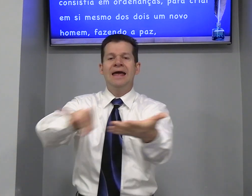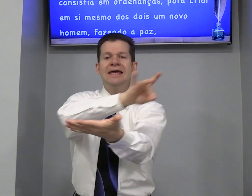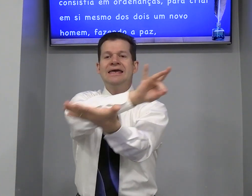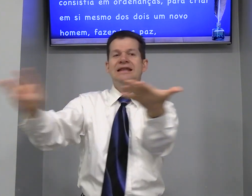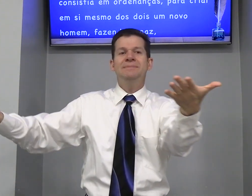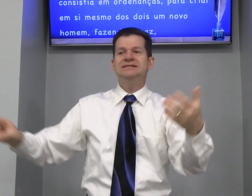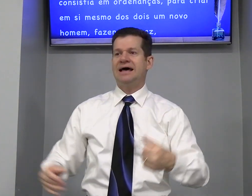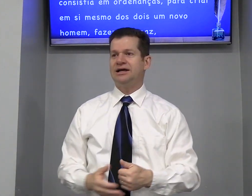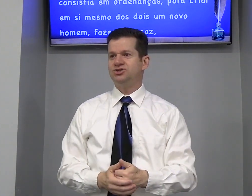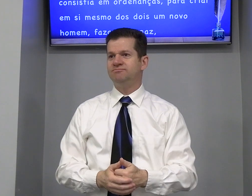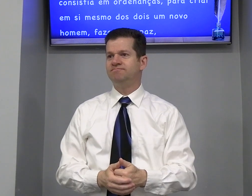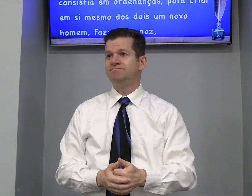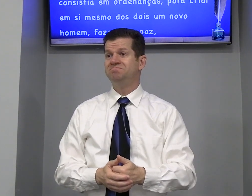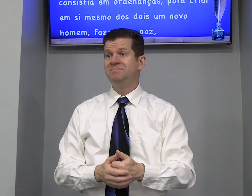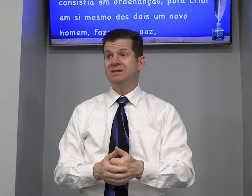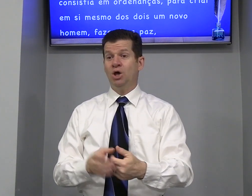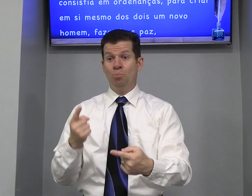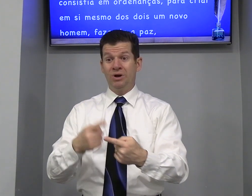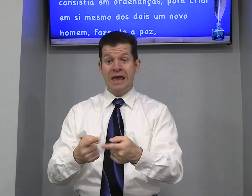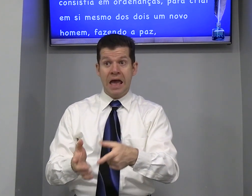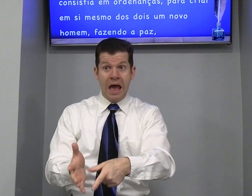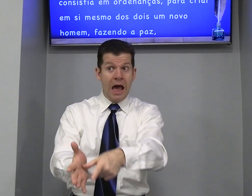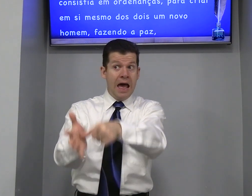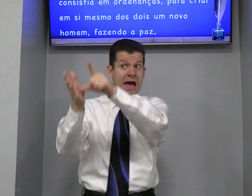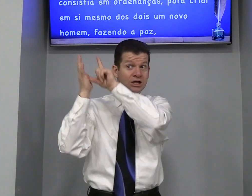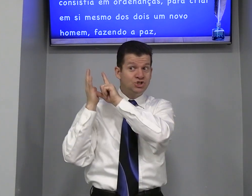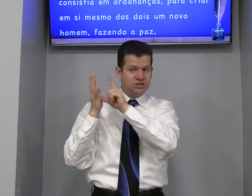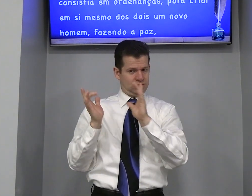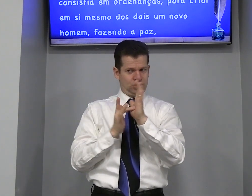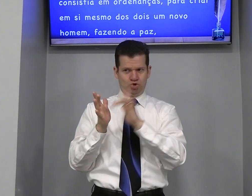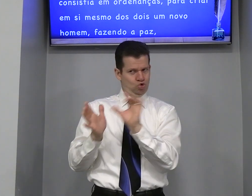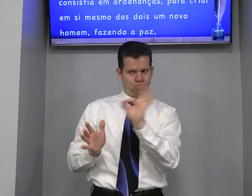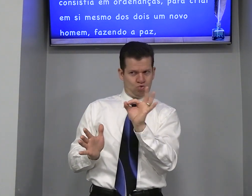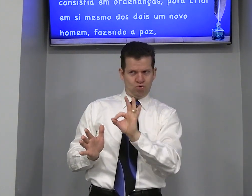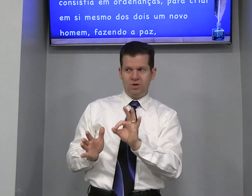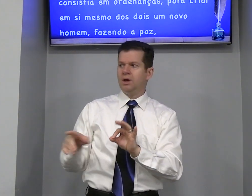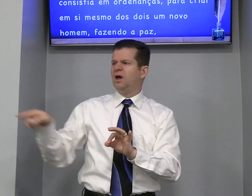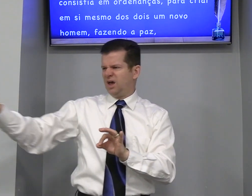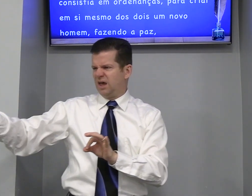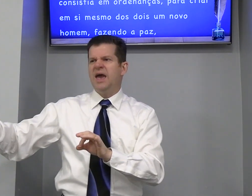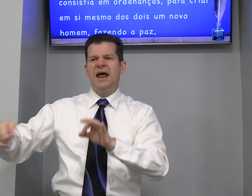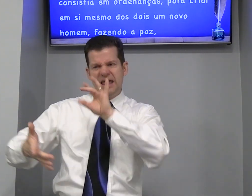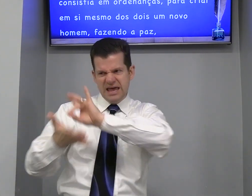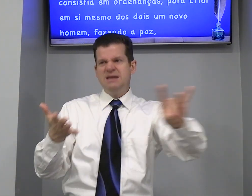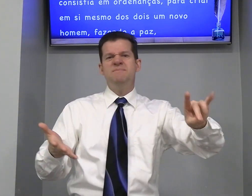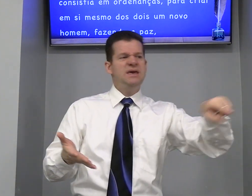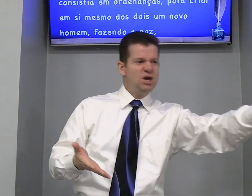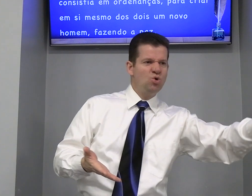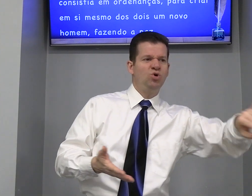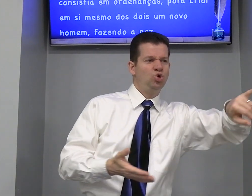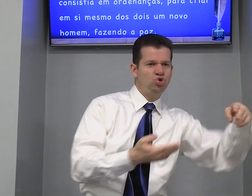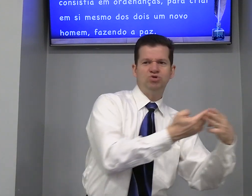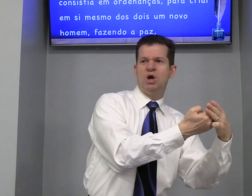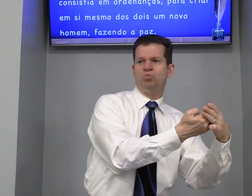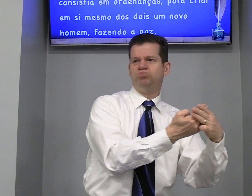Inimizade Porque Antes Jesus Era inimigo Judeu